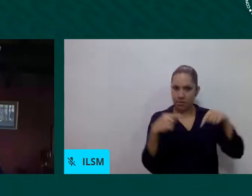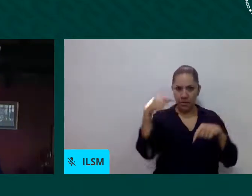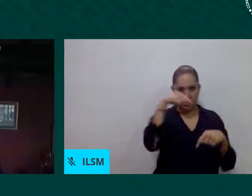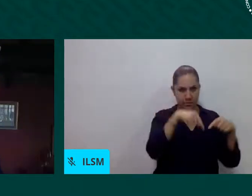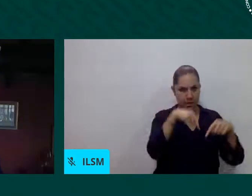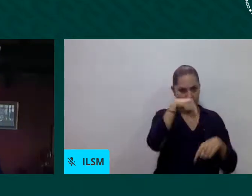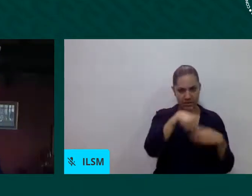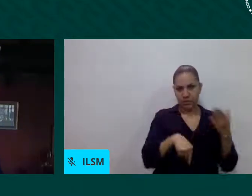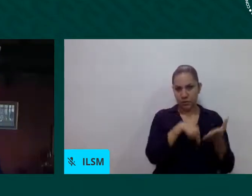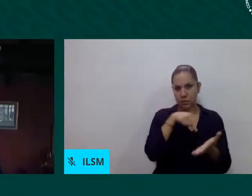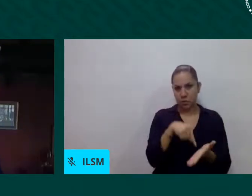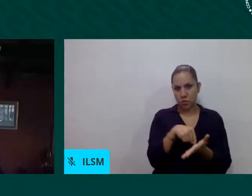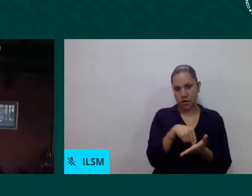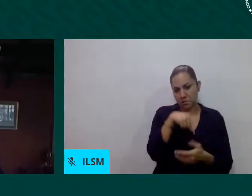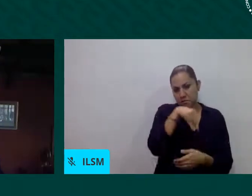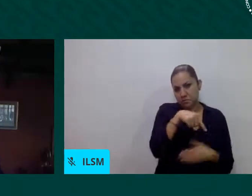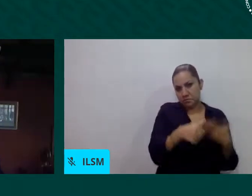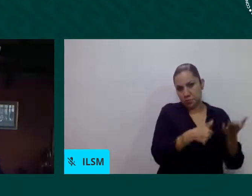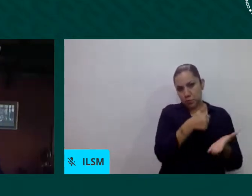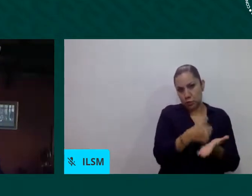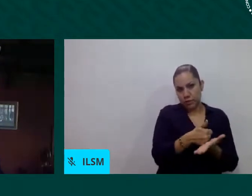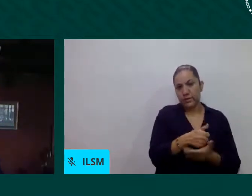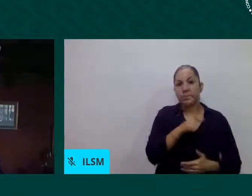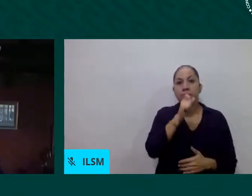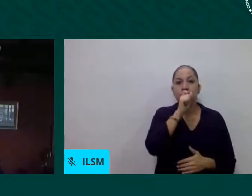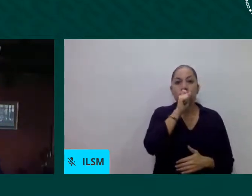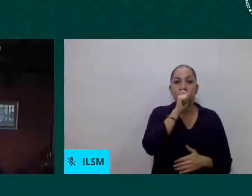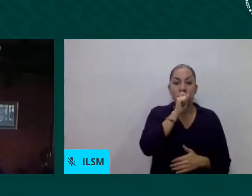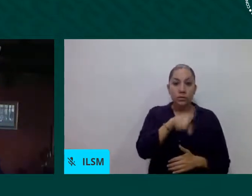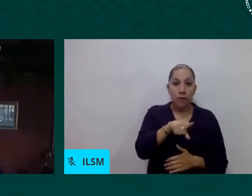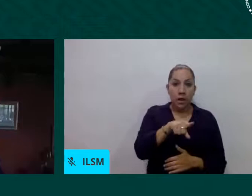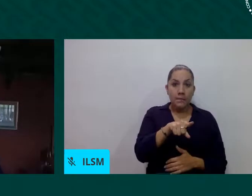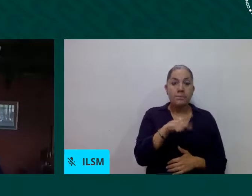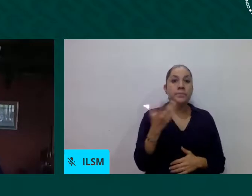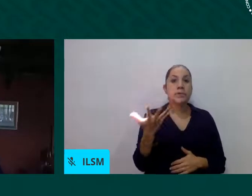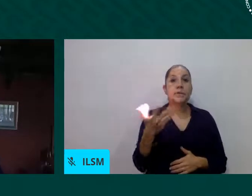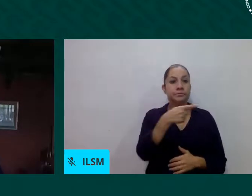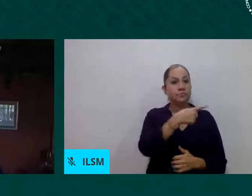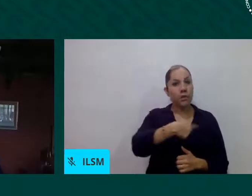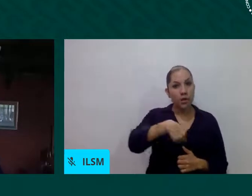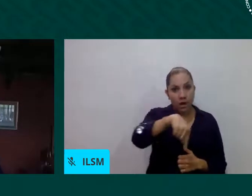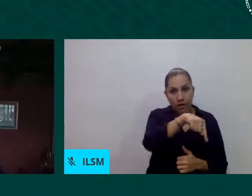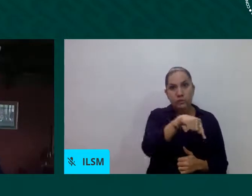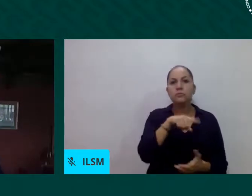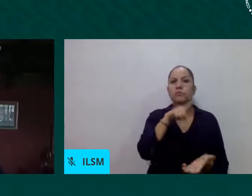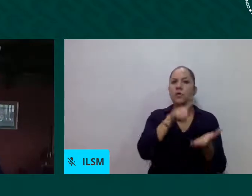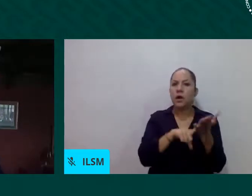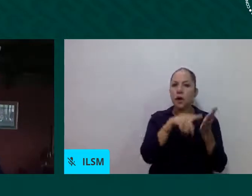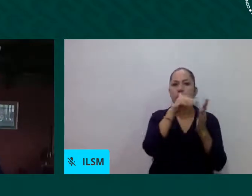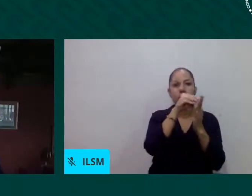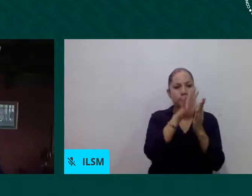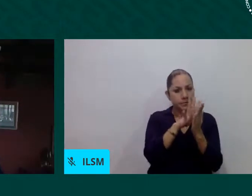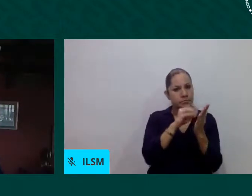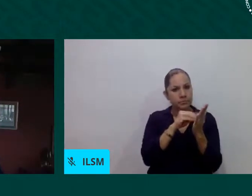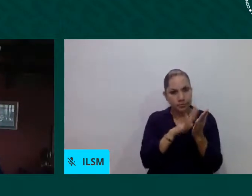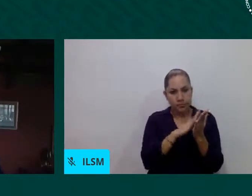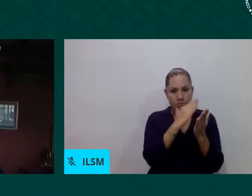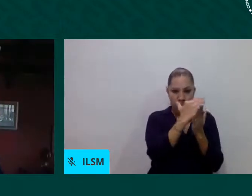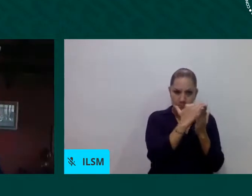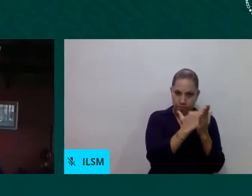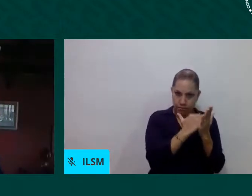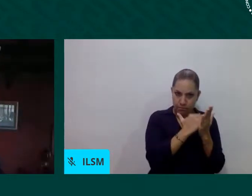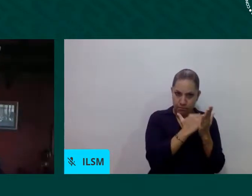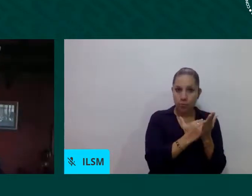reconocimiento pleno desde el punto de vista normativo de que toda persona que habita en el suelo argentino tiene